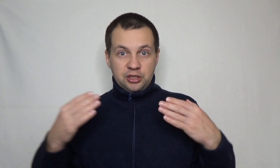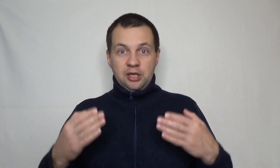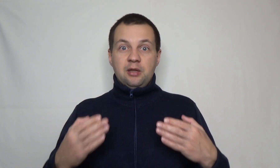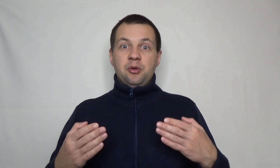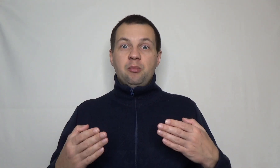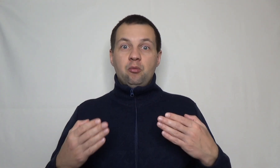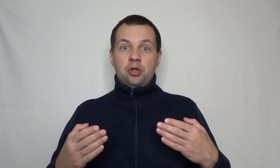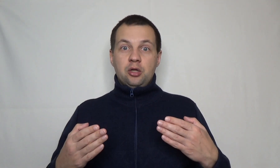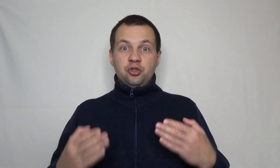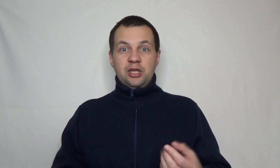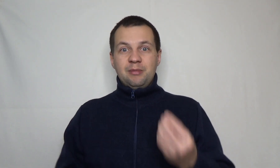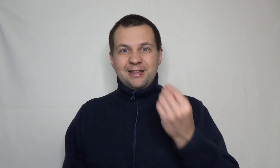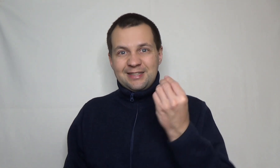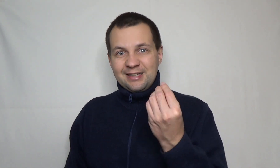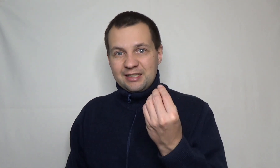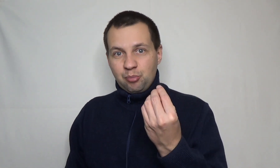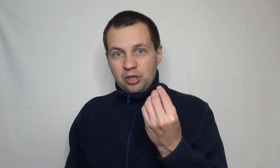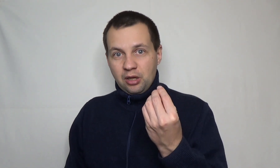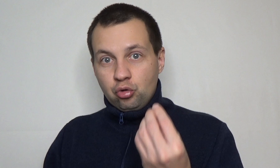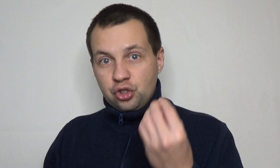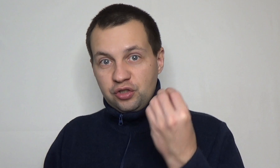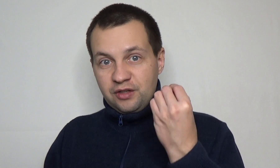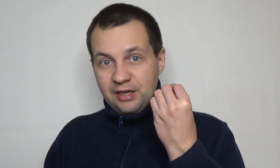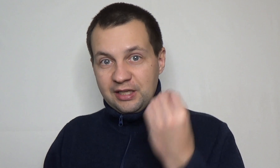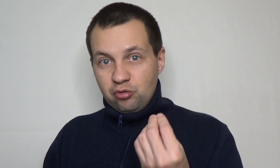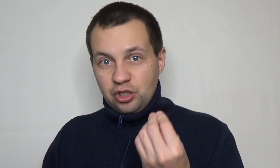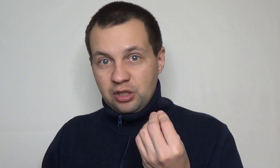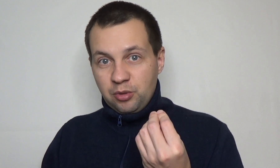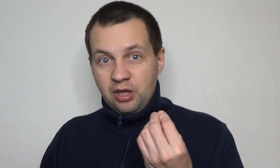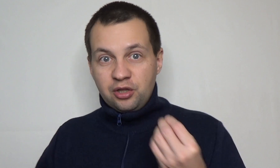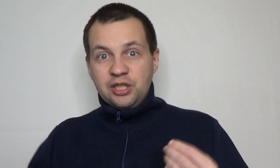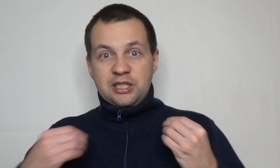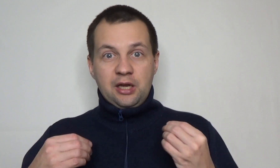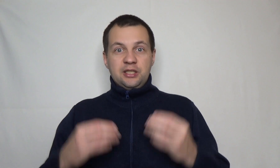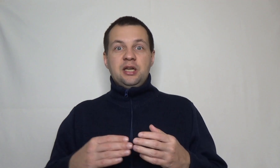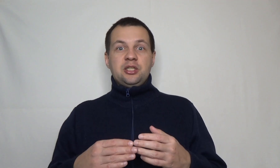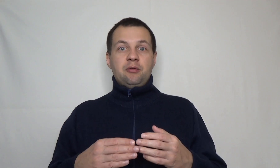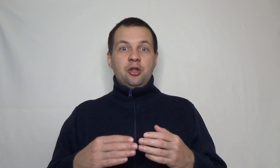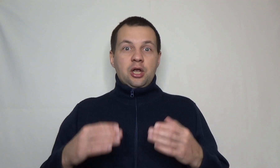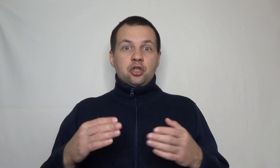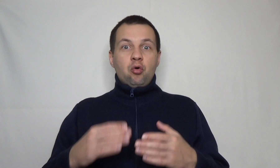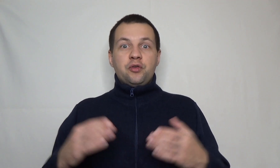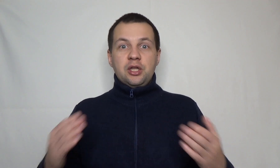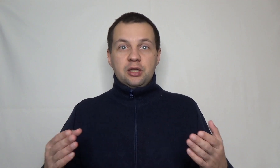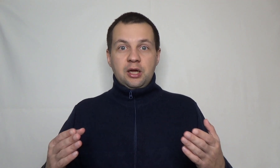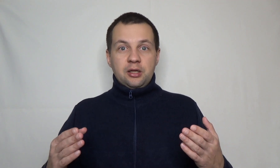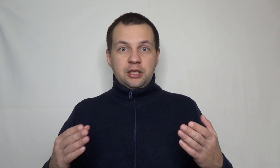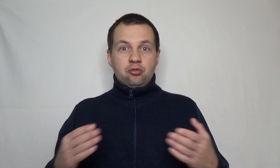я это понимаю вот так. То есть именно ценность капитала, то, что действительно есть у тебя есть капитал, ты царь. Не зря называют кэш оф кинг, да, те, кто